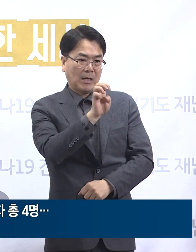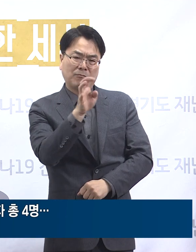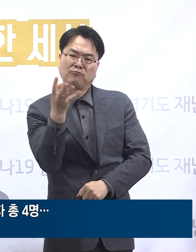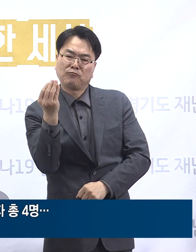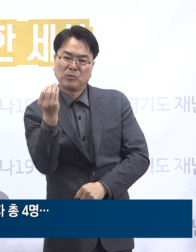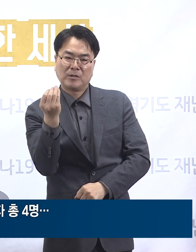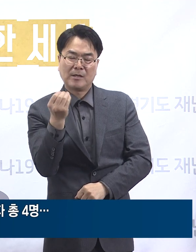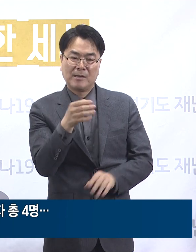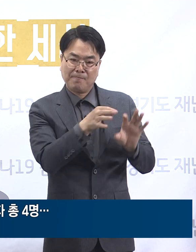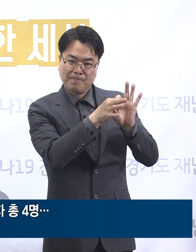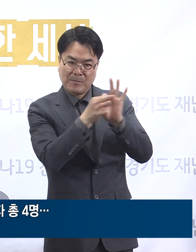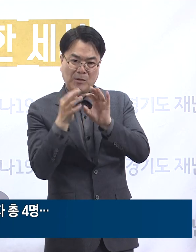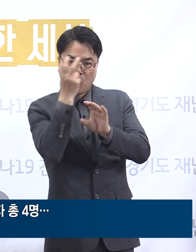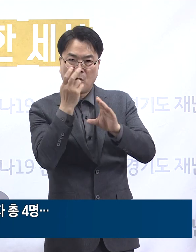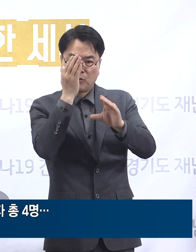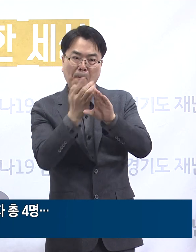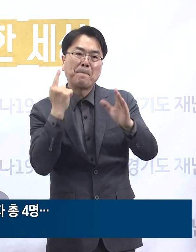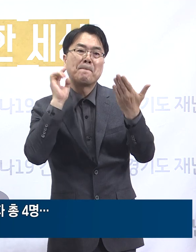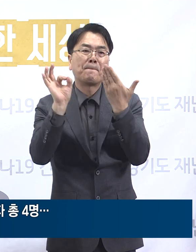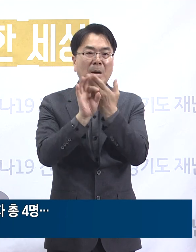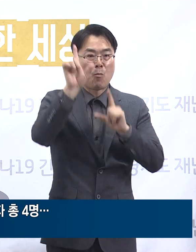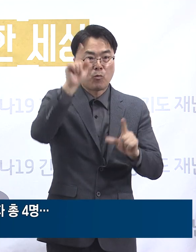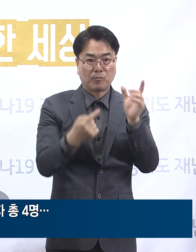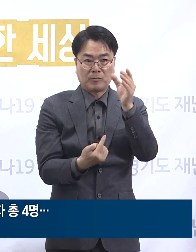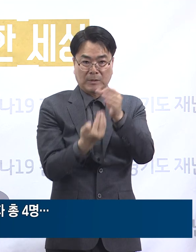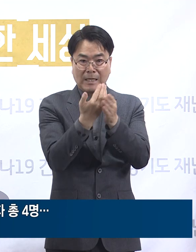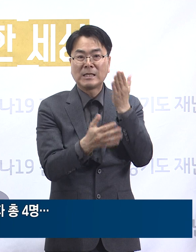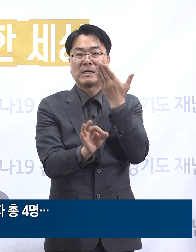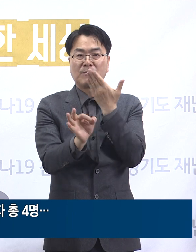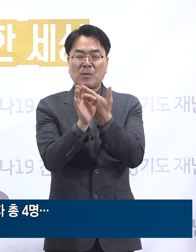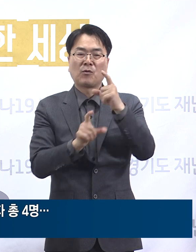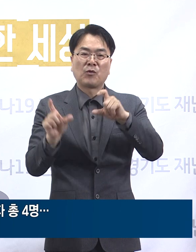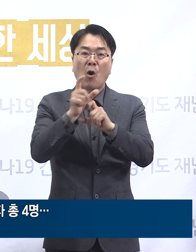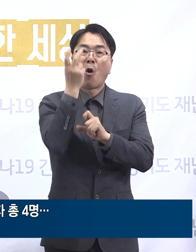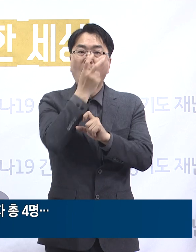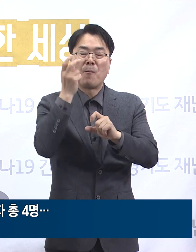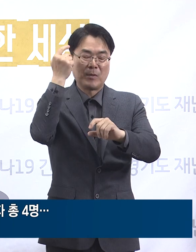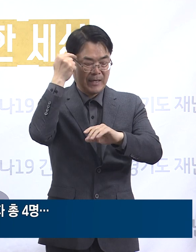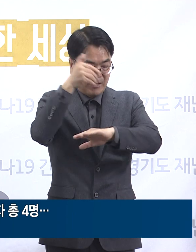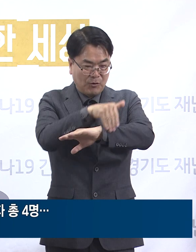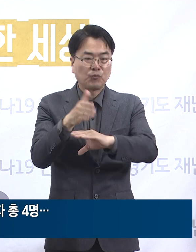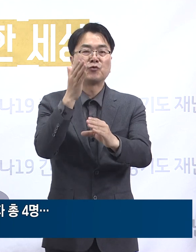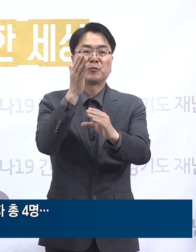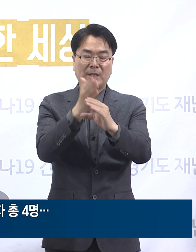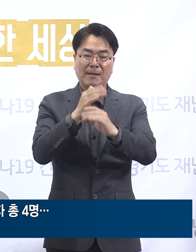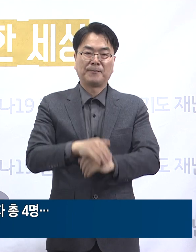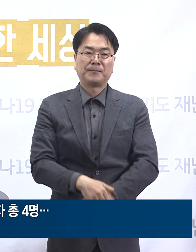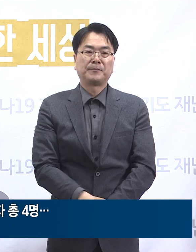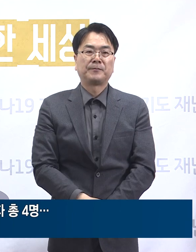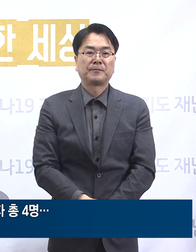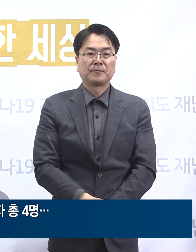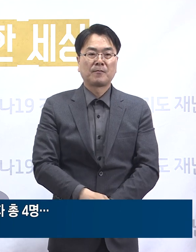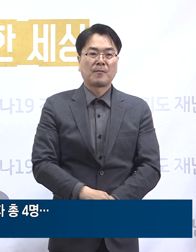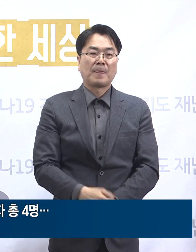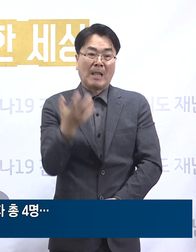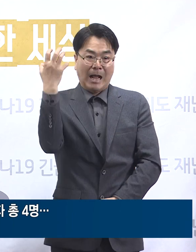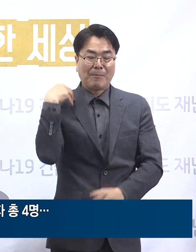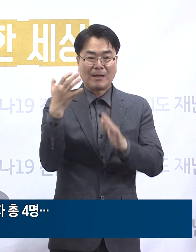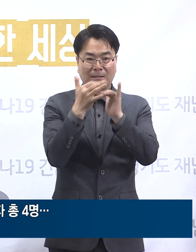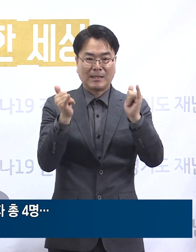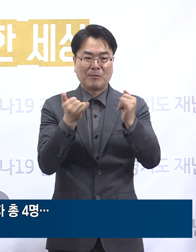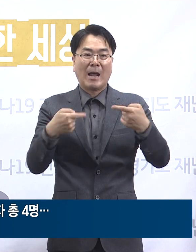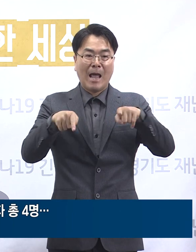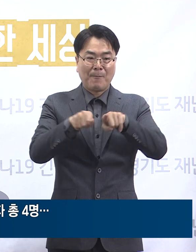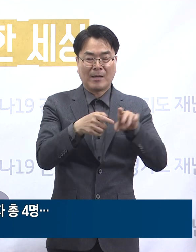대해서는 유증상 시 추가 검사 예정입니다. 접촉자에 대해서는 자가격리 조치를 하였고 전담 인력을 배치하여